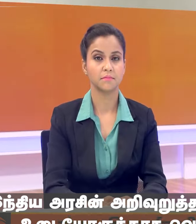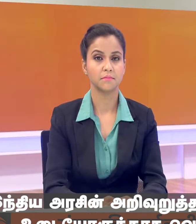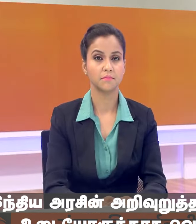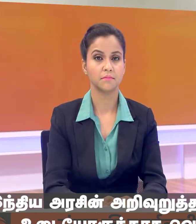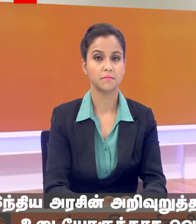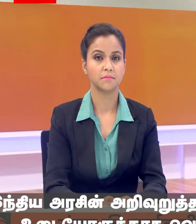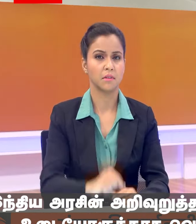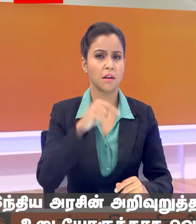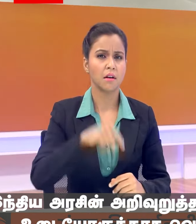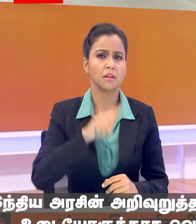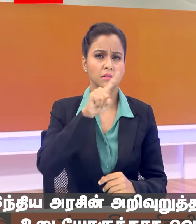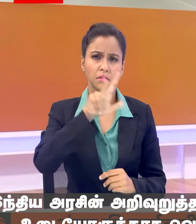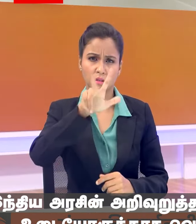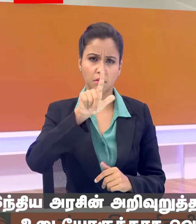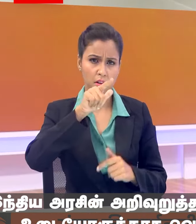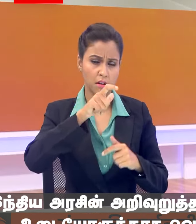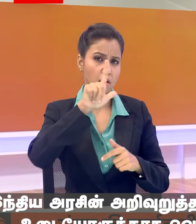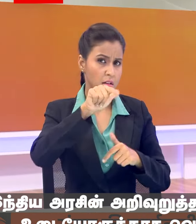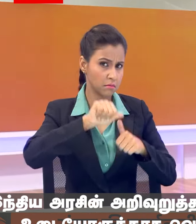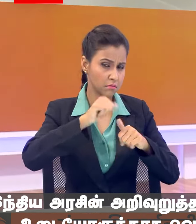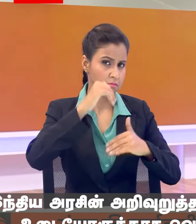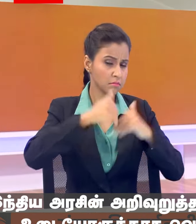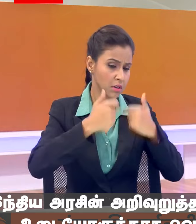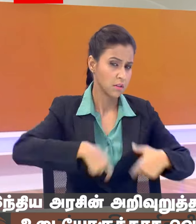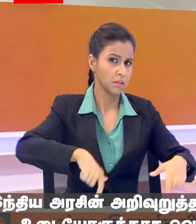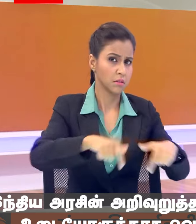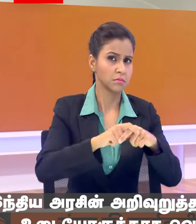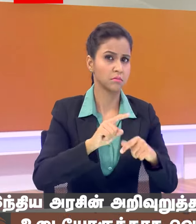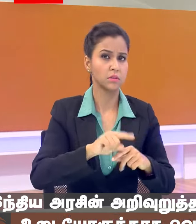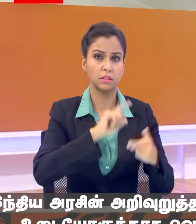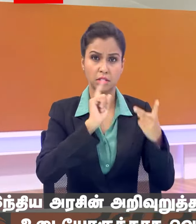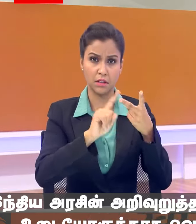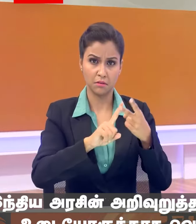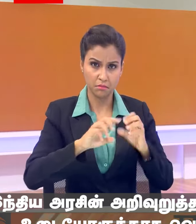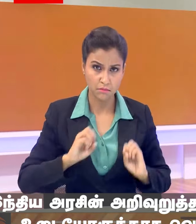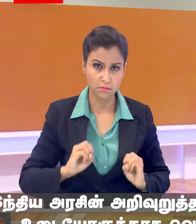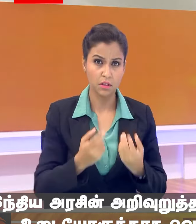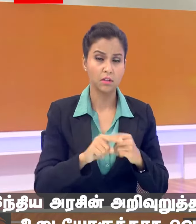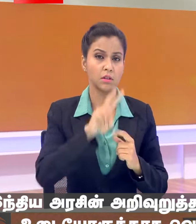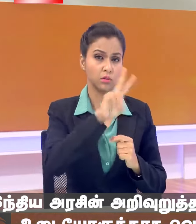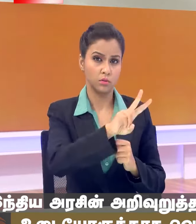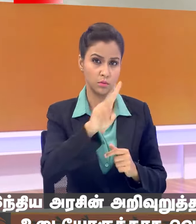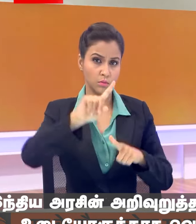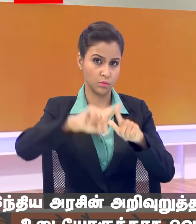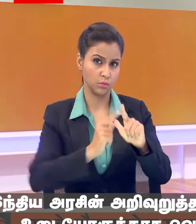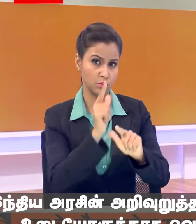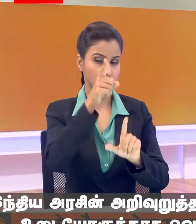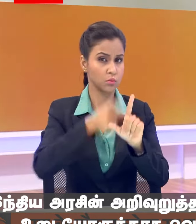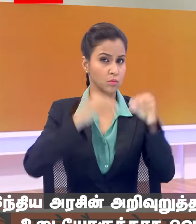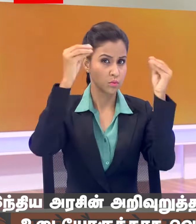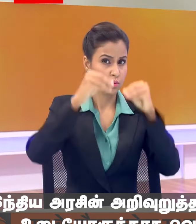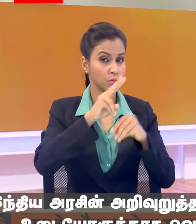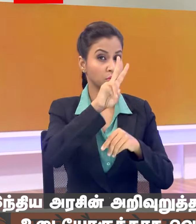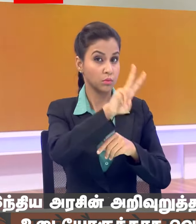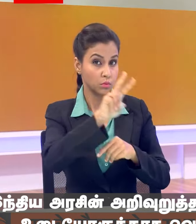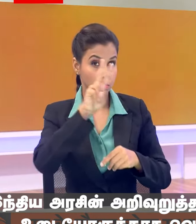आज अठारवी लोगसभा के दूसरे सत्र का सत्रावसान कर दिया गया ये सत्र 22 जुलाई 2024 को आरम हुआ था